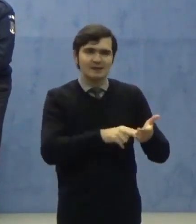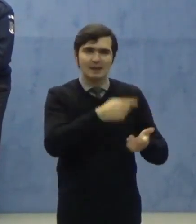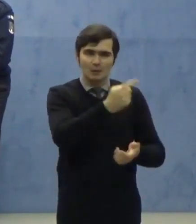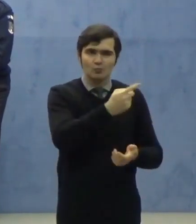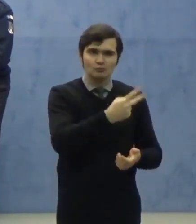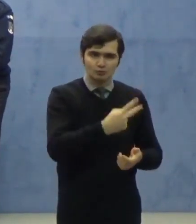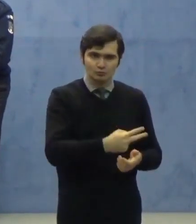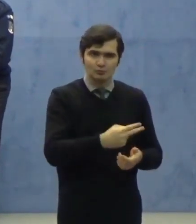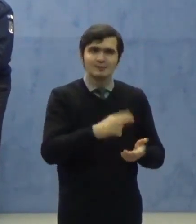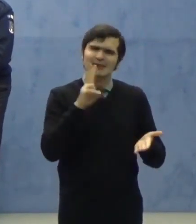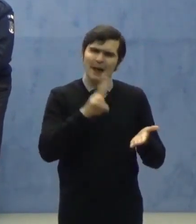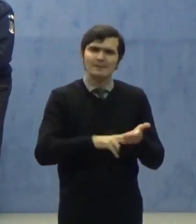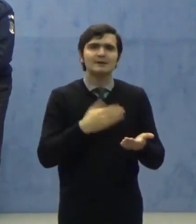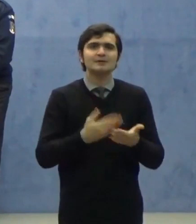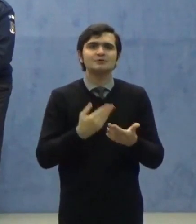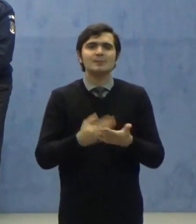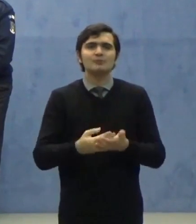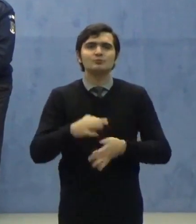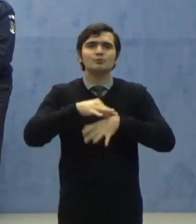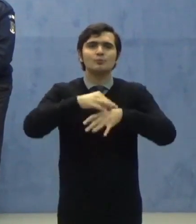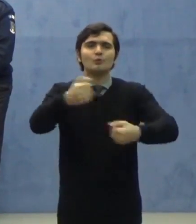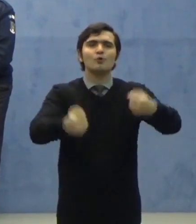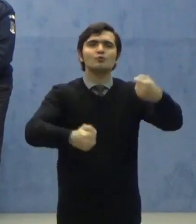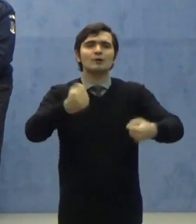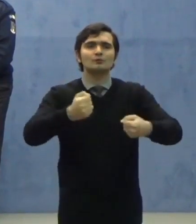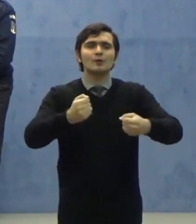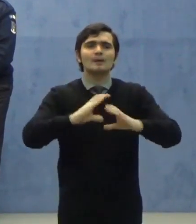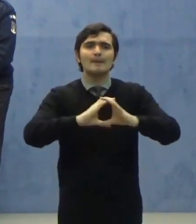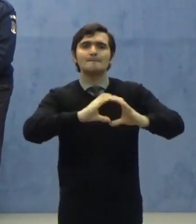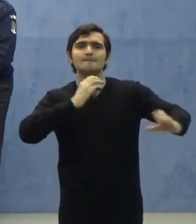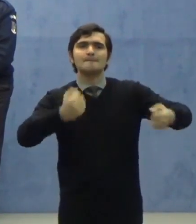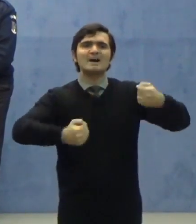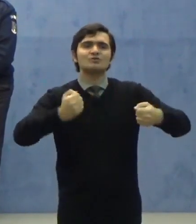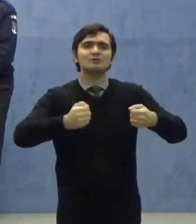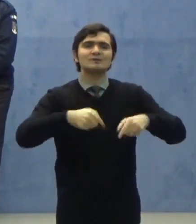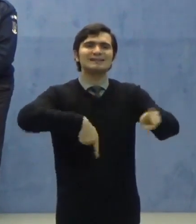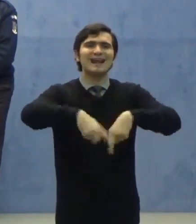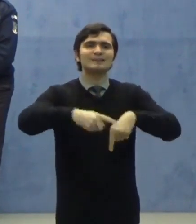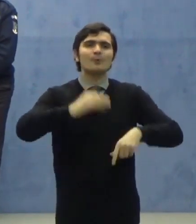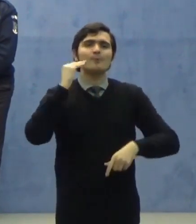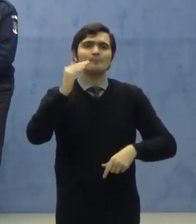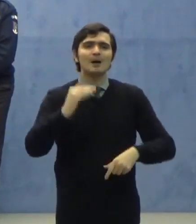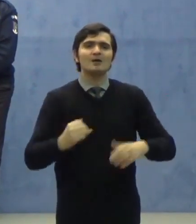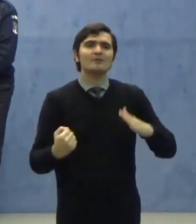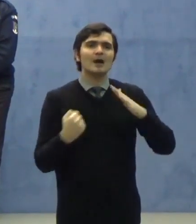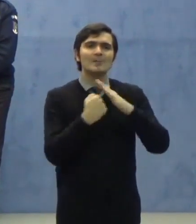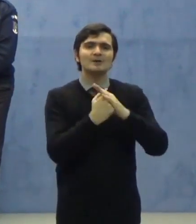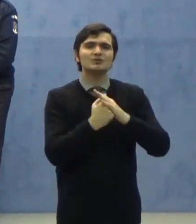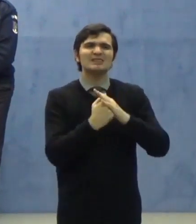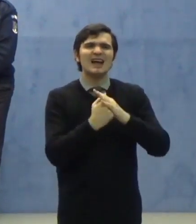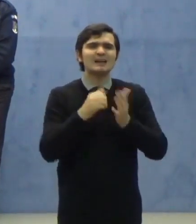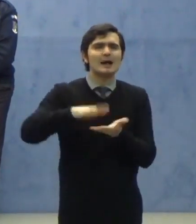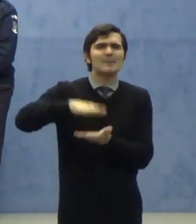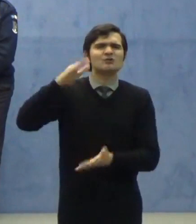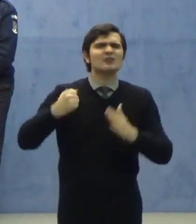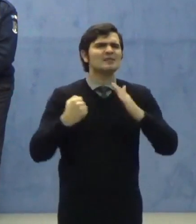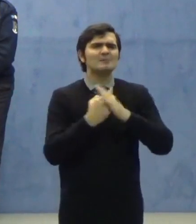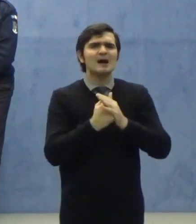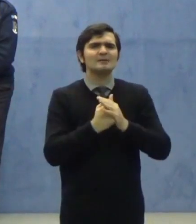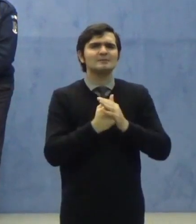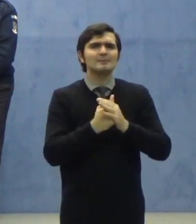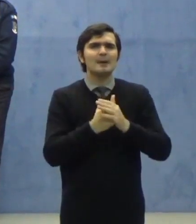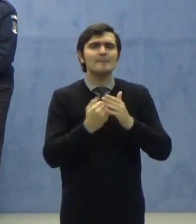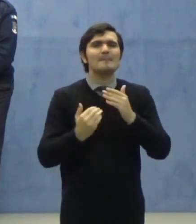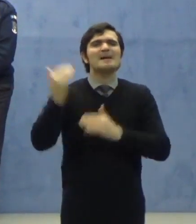2 se aplică și conducătorilor autovehiculor de transport marfă cu capacitate maximă autorizată mai mare de 2,4 tone.